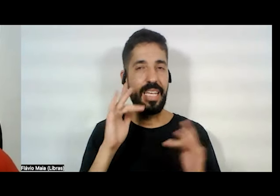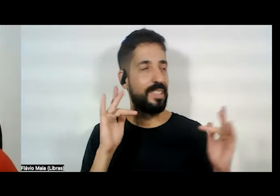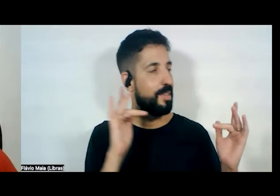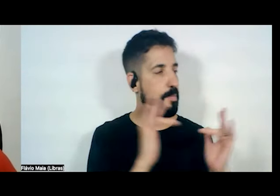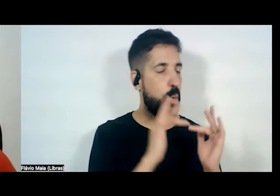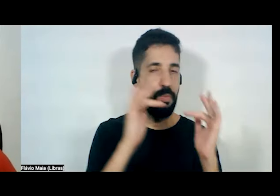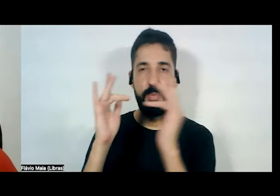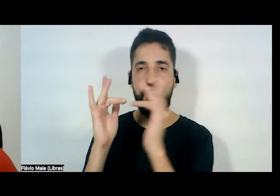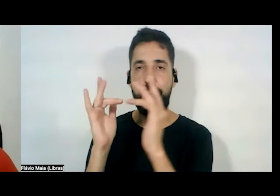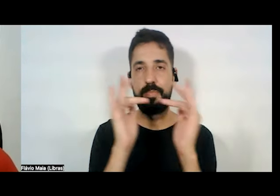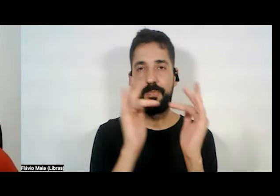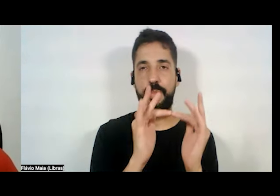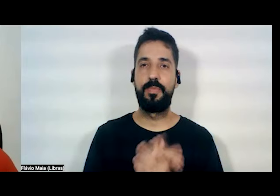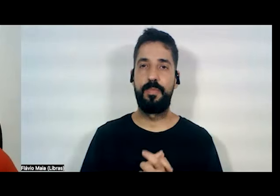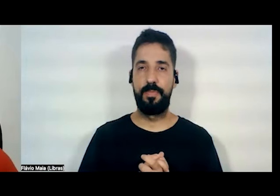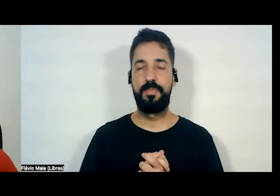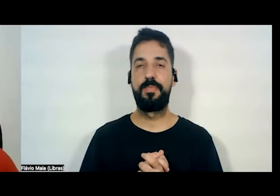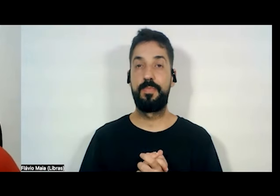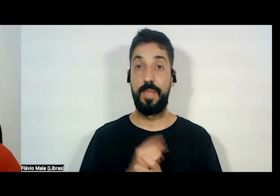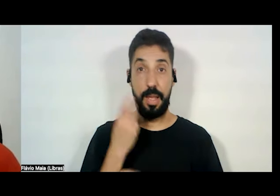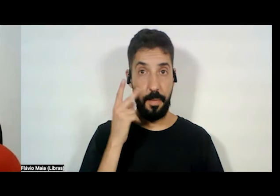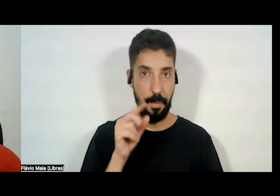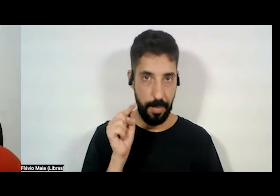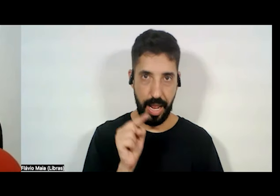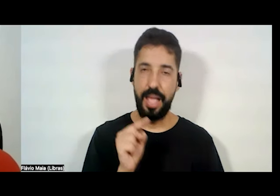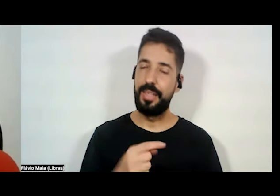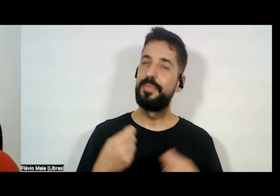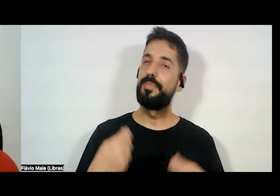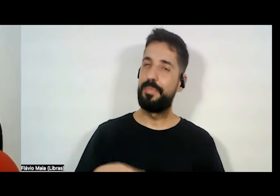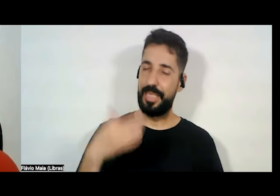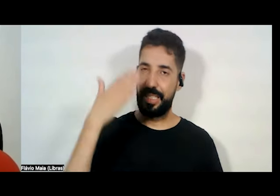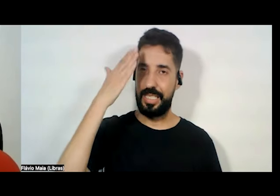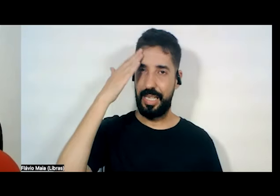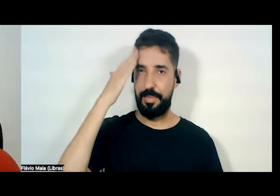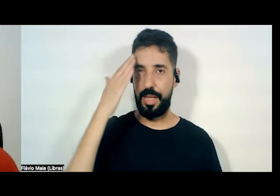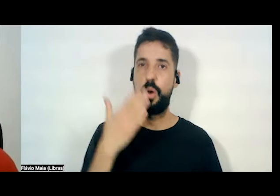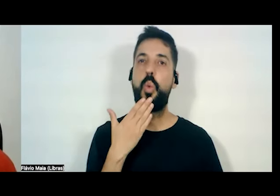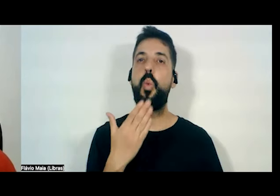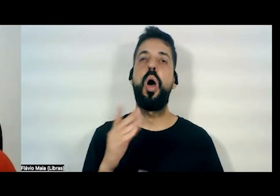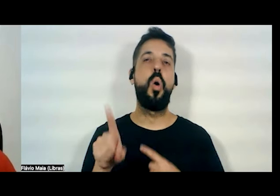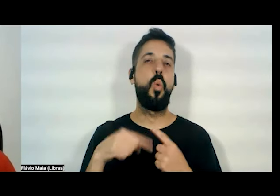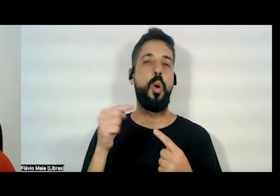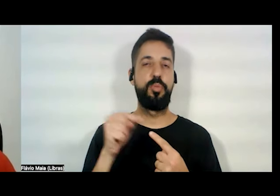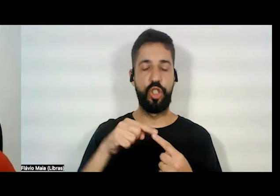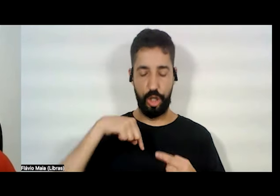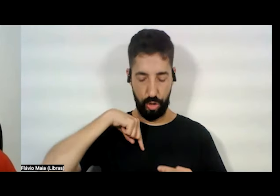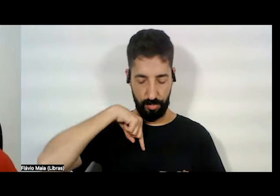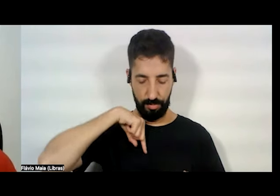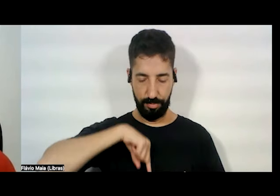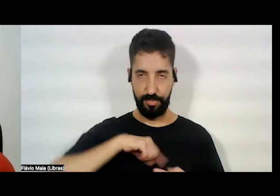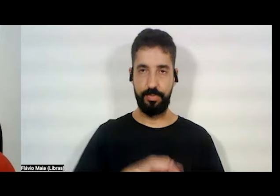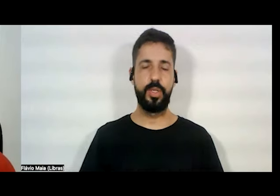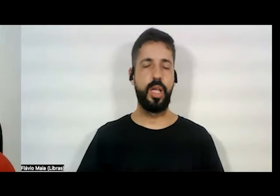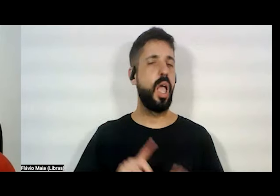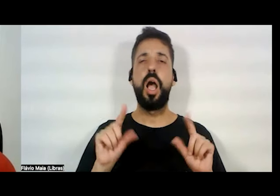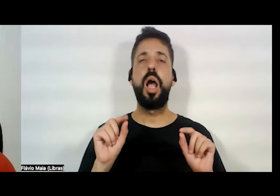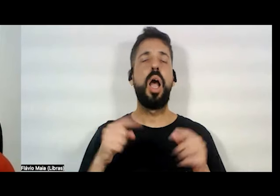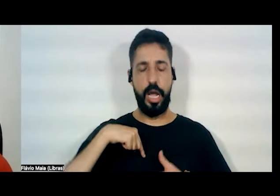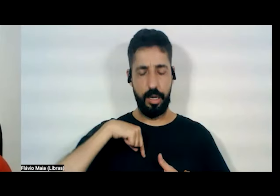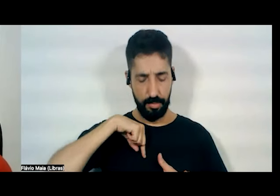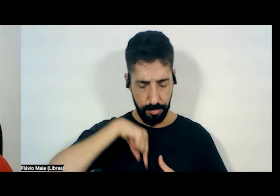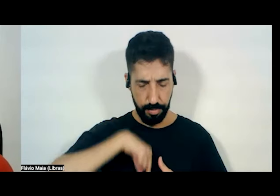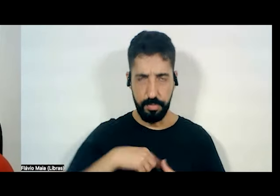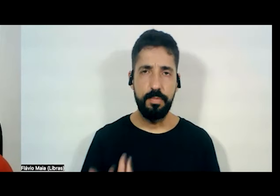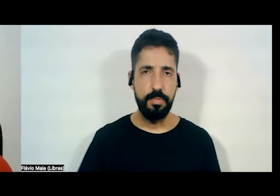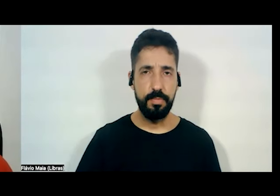E para isso, a gente tem que saber quais são os nossos objetivos. Quem nós somos? Nós somos um